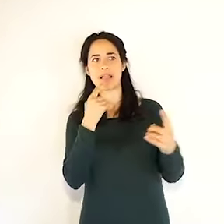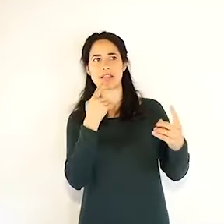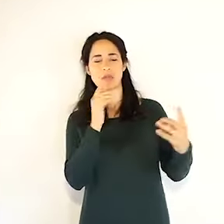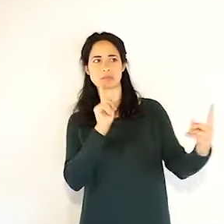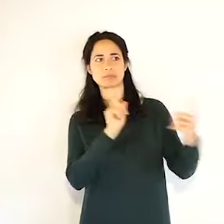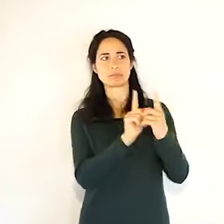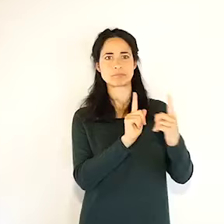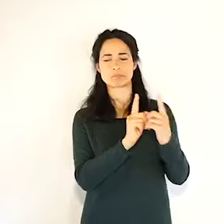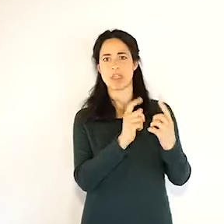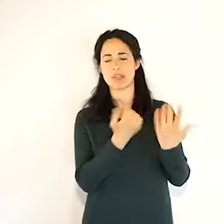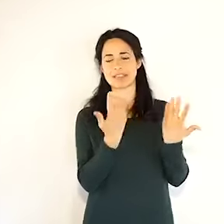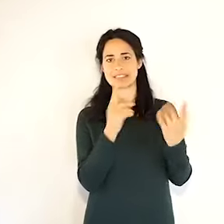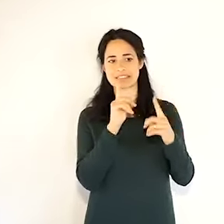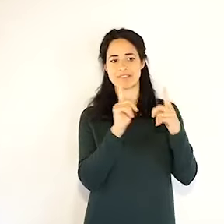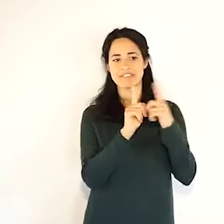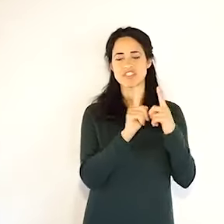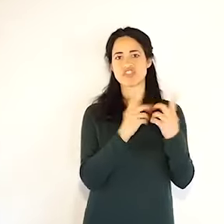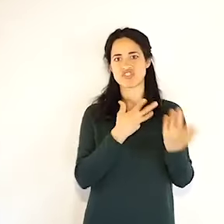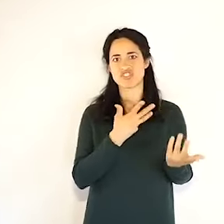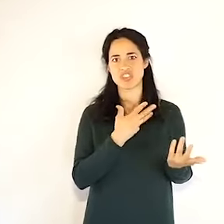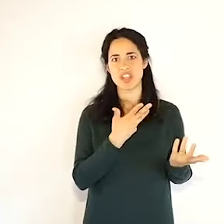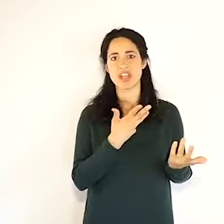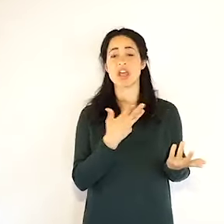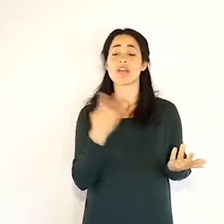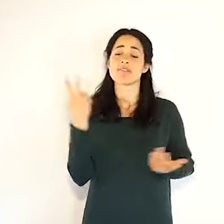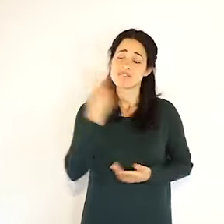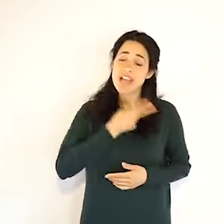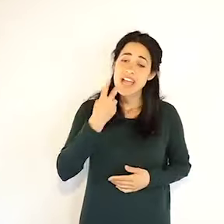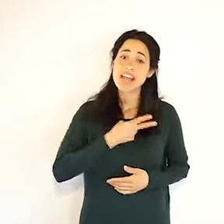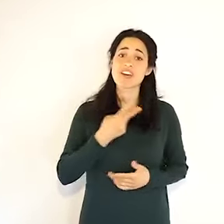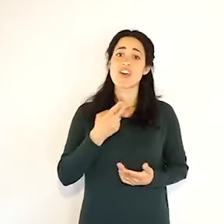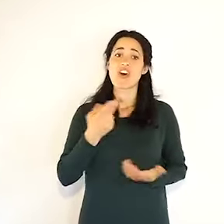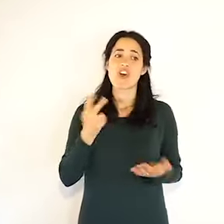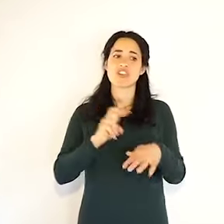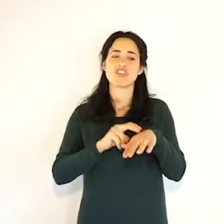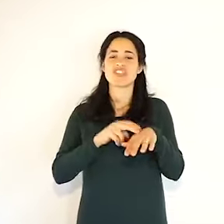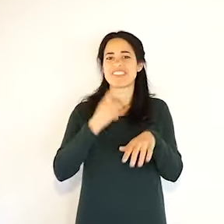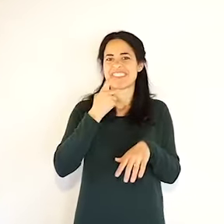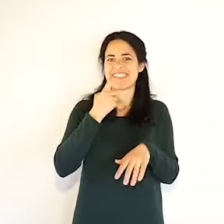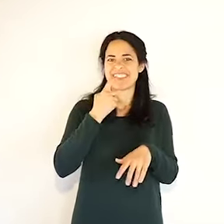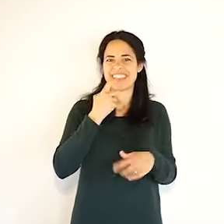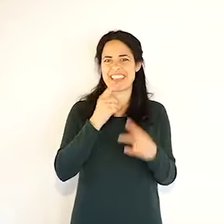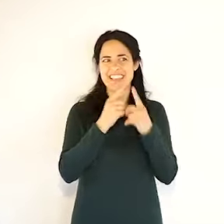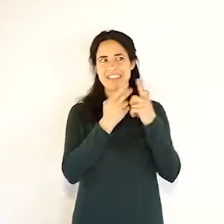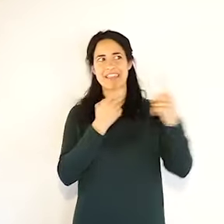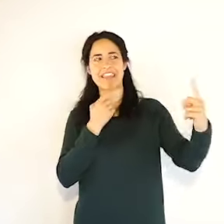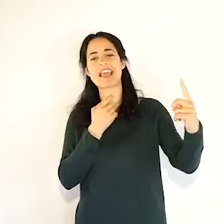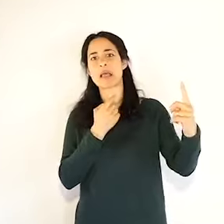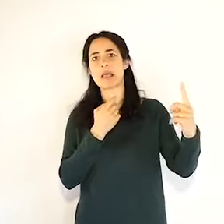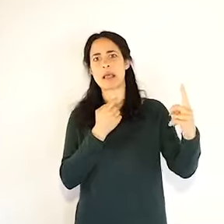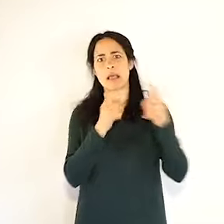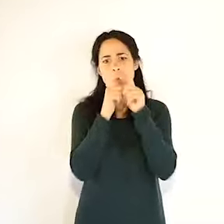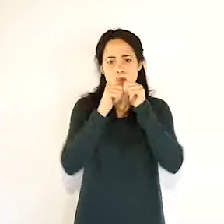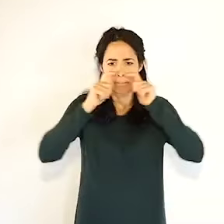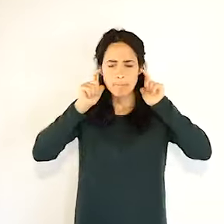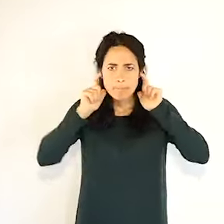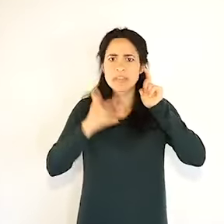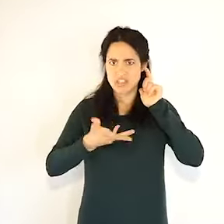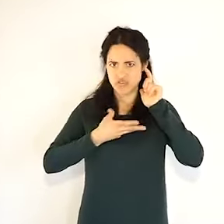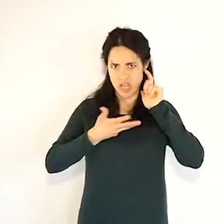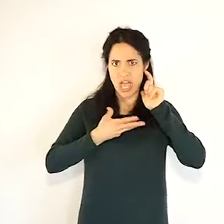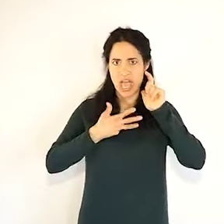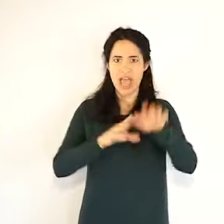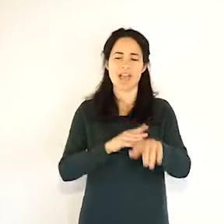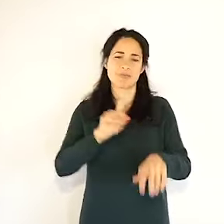Covid-19, ma insomma sono persone che sono abituate avendo questa vicinanza con le